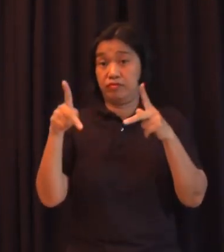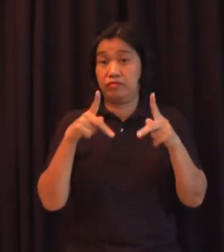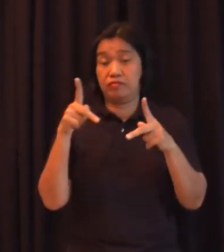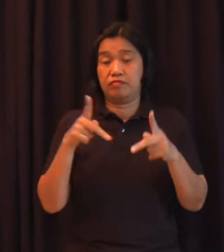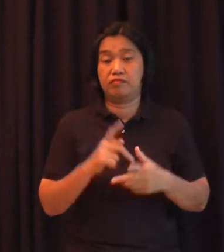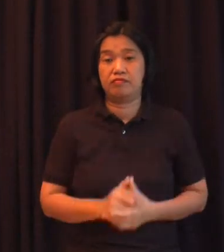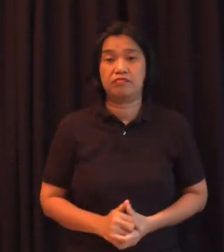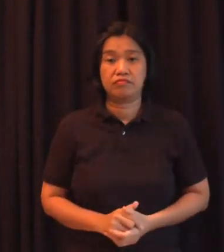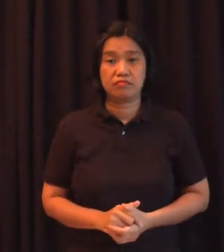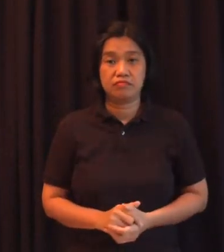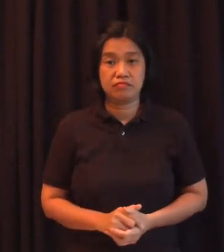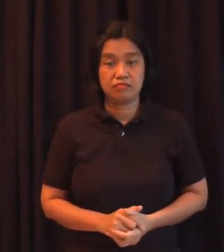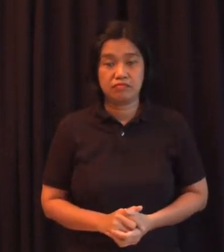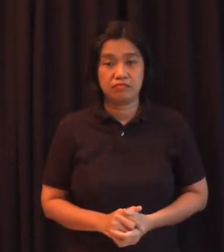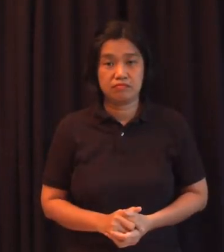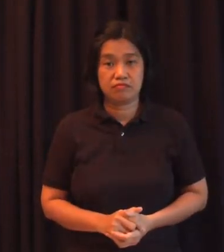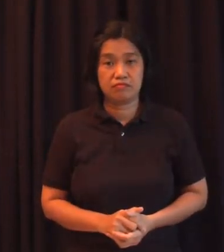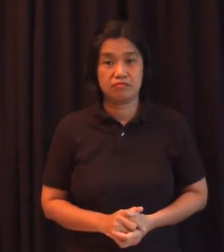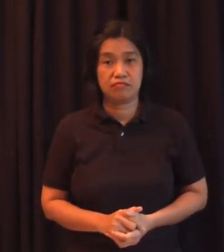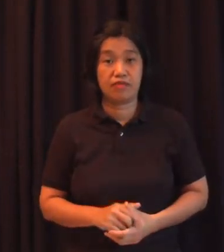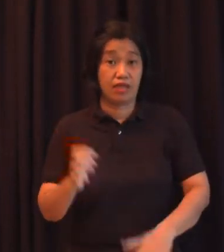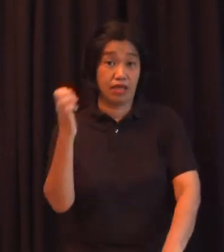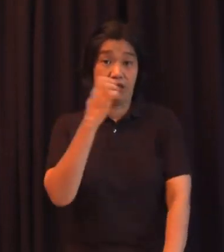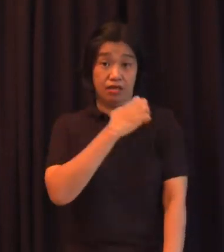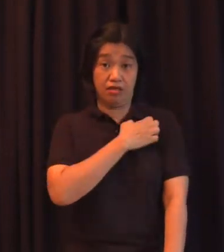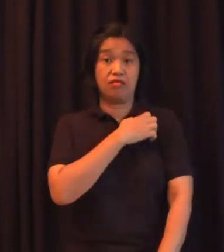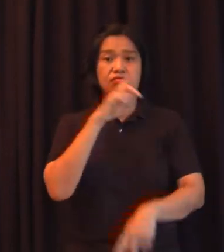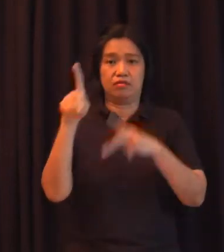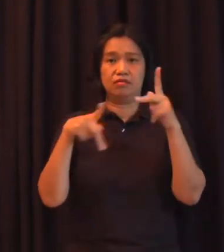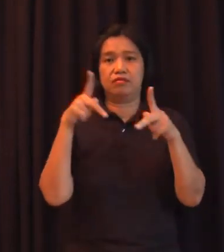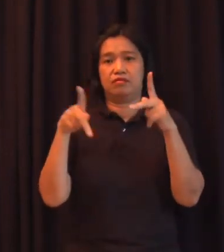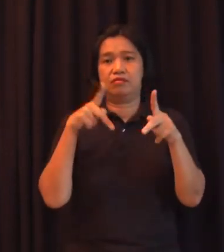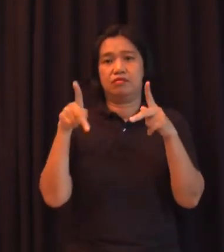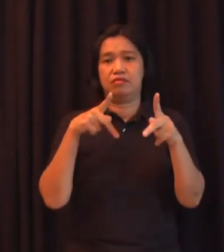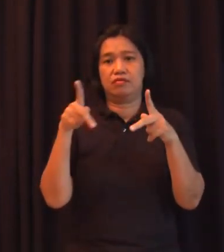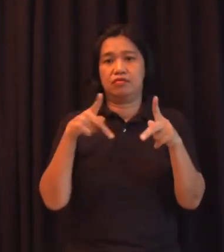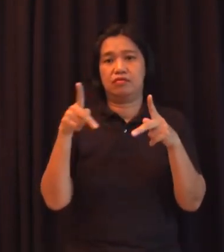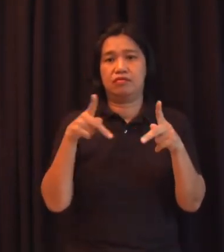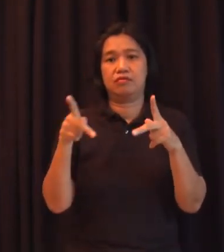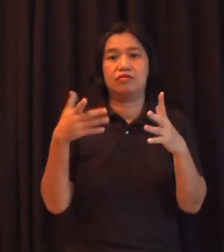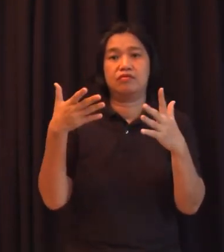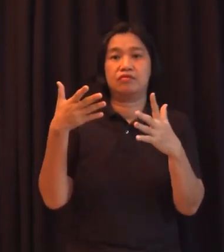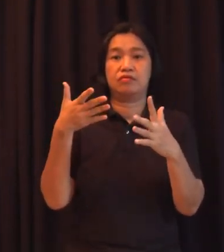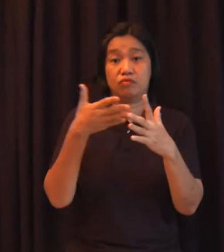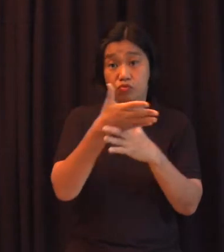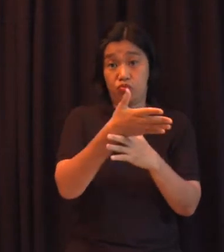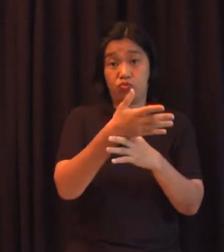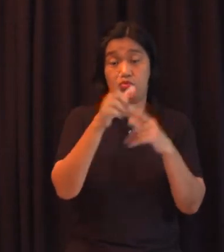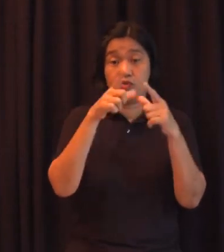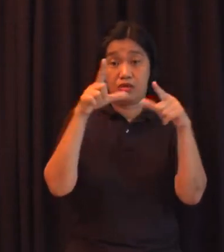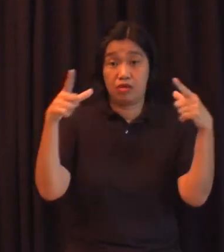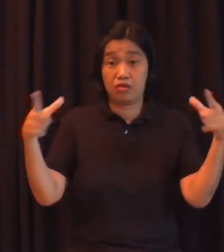Yung empowerment ng tao through language. Hindi lang yan.